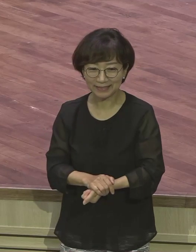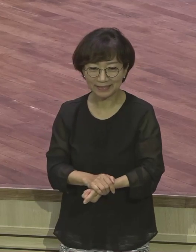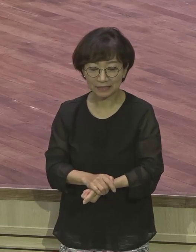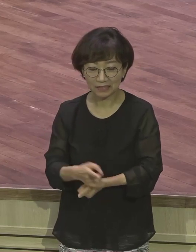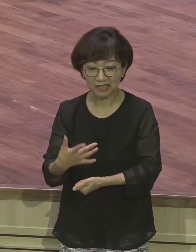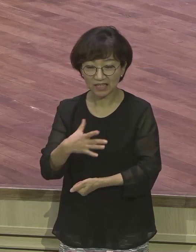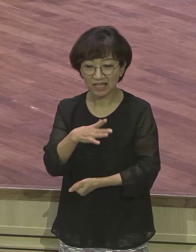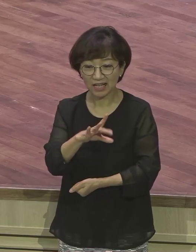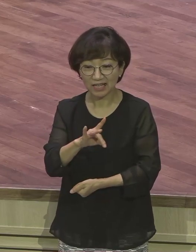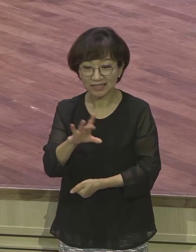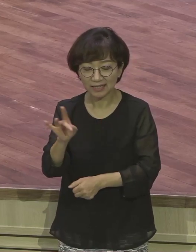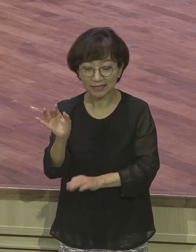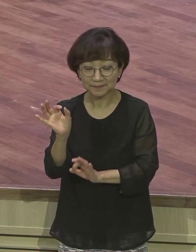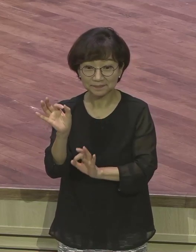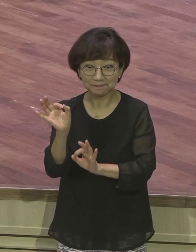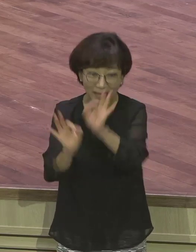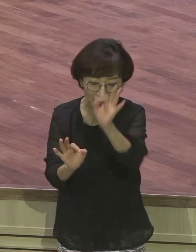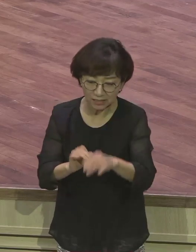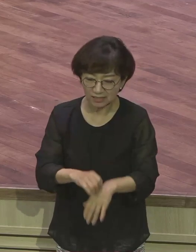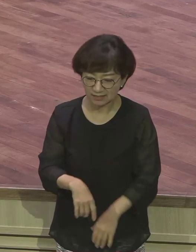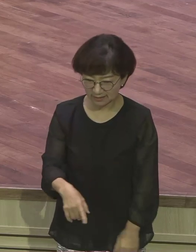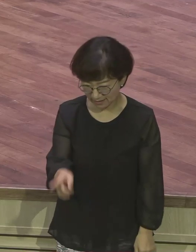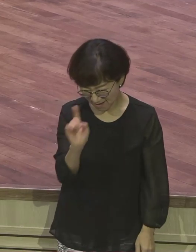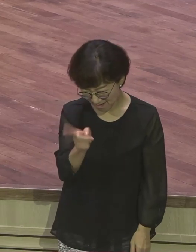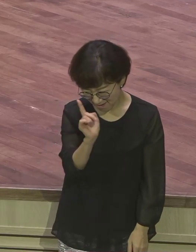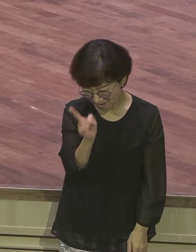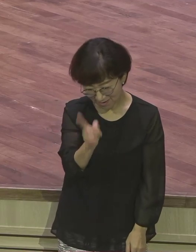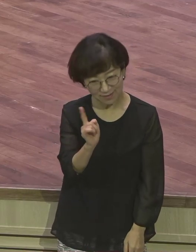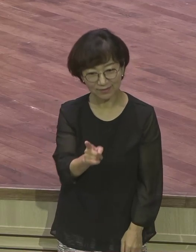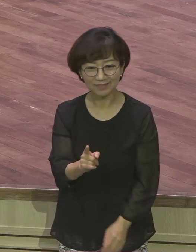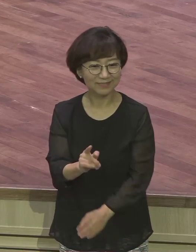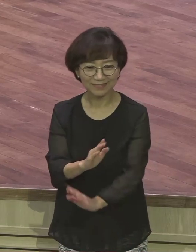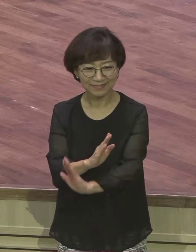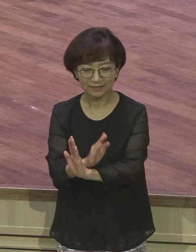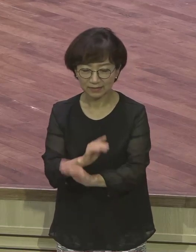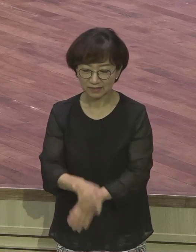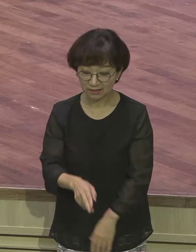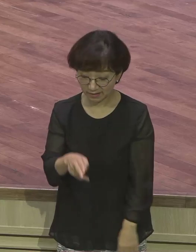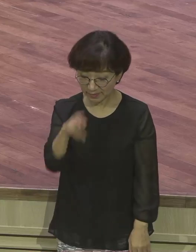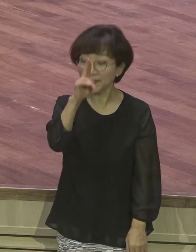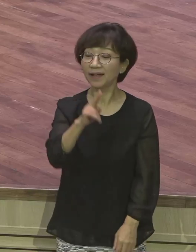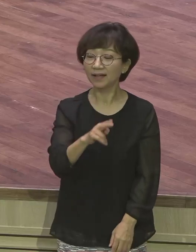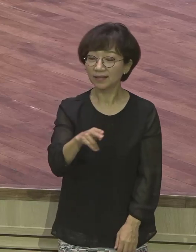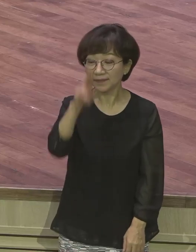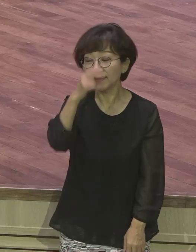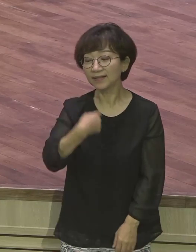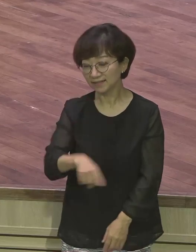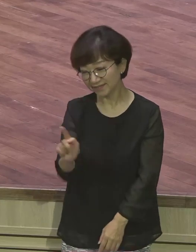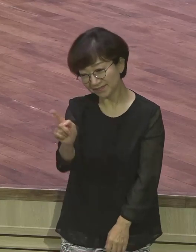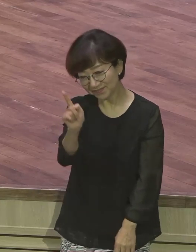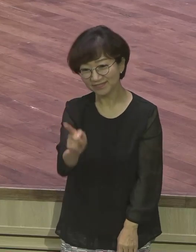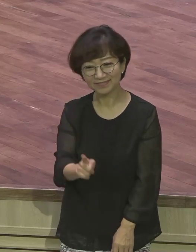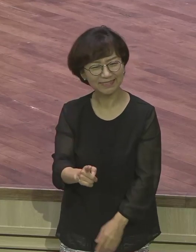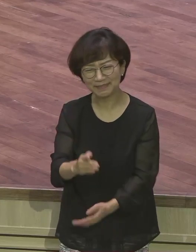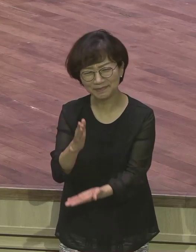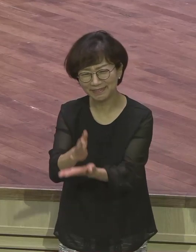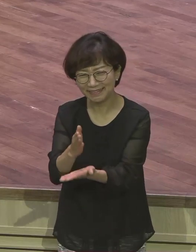있는 거지 그걸 찍어가지고 말이요. 그 말하다가 뭐라 켰나 하면서 말이요. 지는 무슨